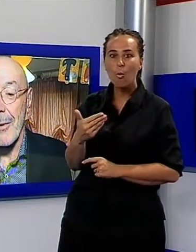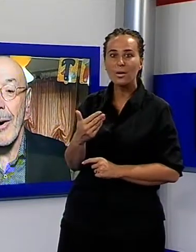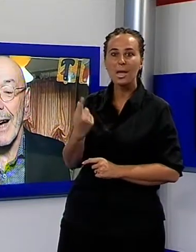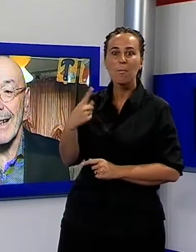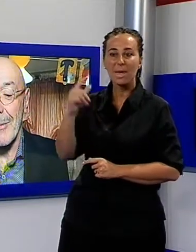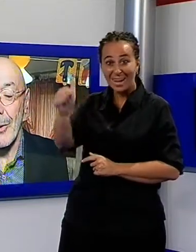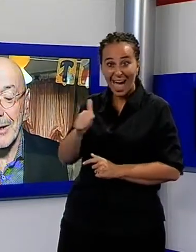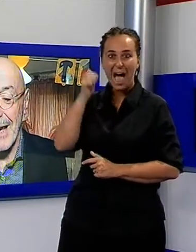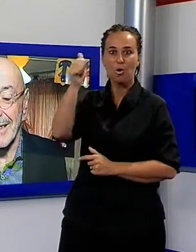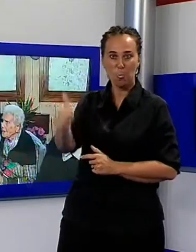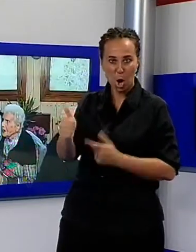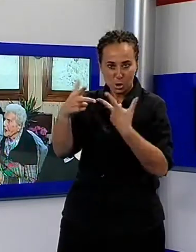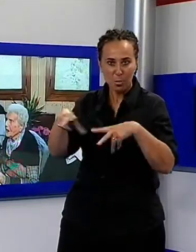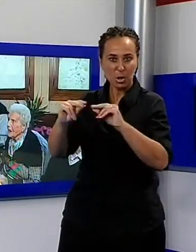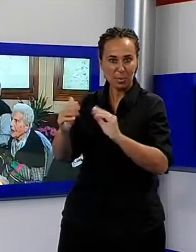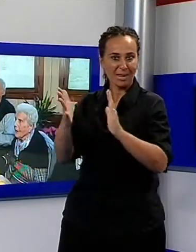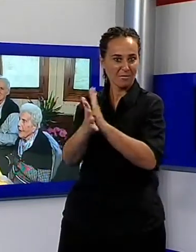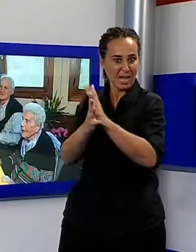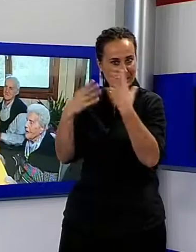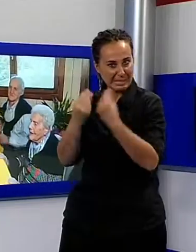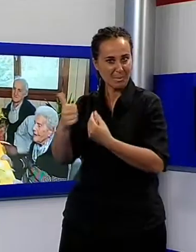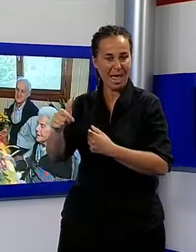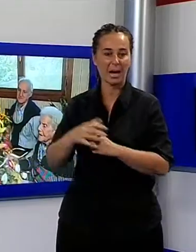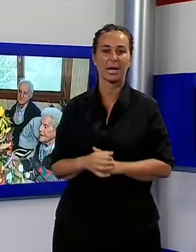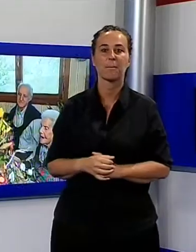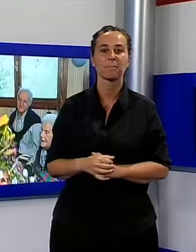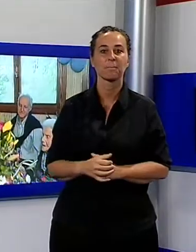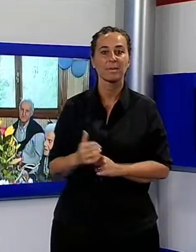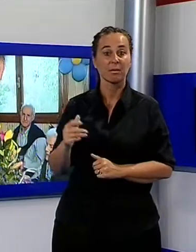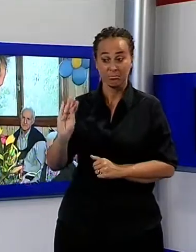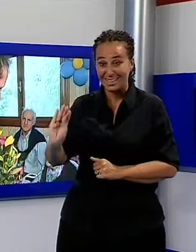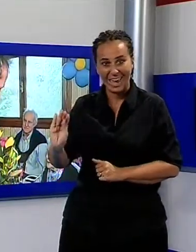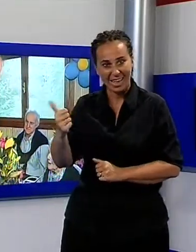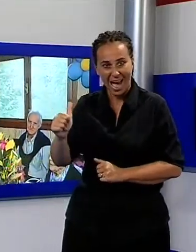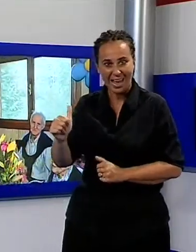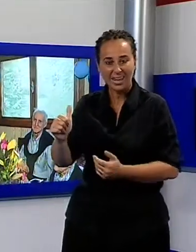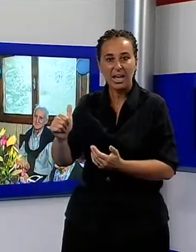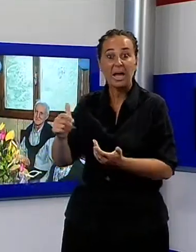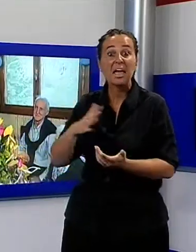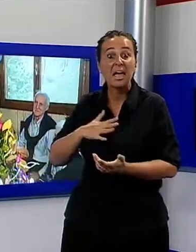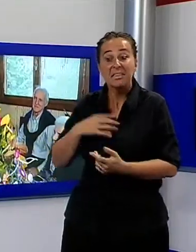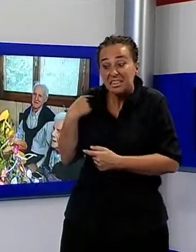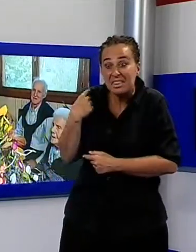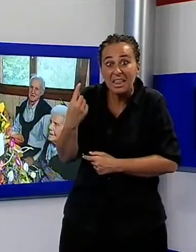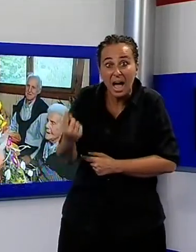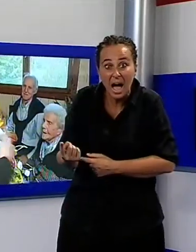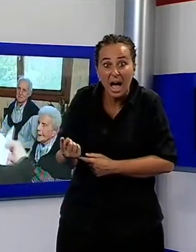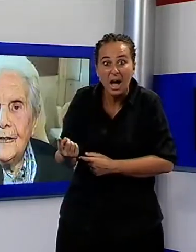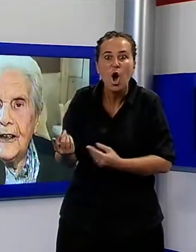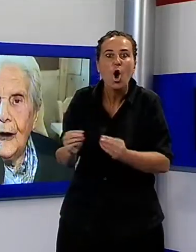poi anche nei prossimi anni. Anche a lei abbiamo chiesto il segreto per arrivare a un secolo di vita così in forma. Io fino